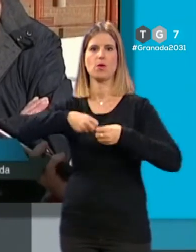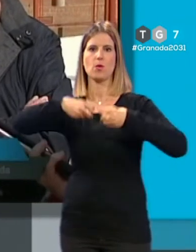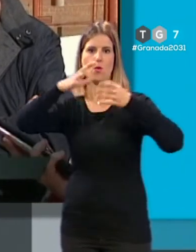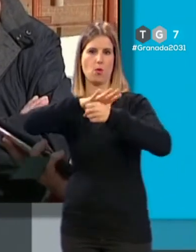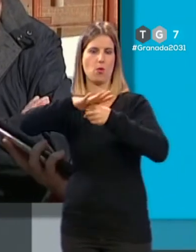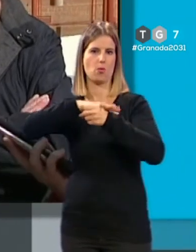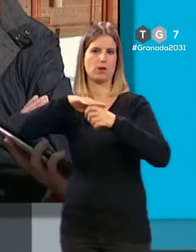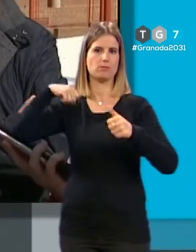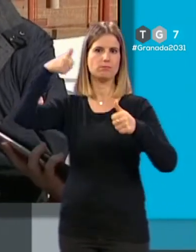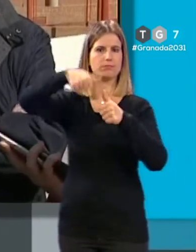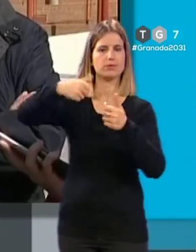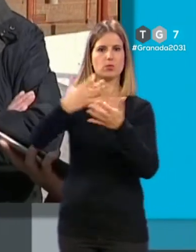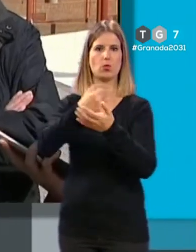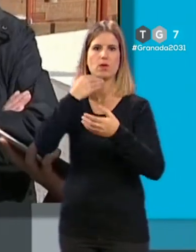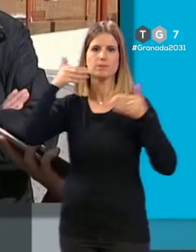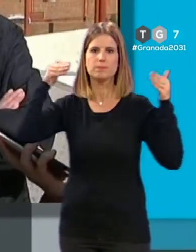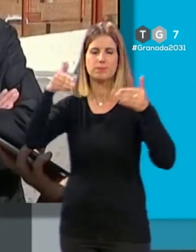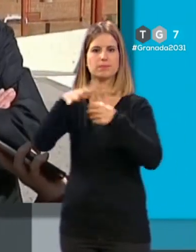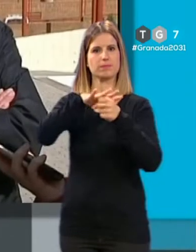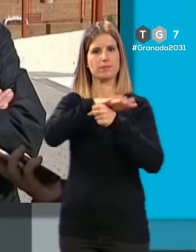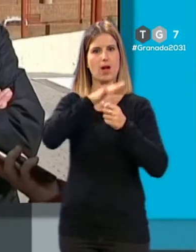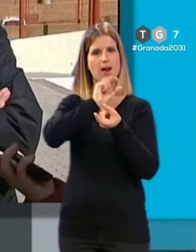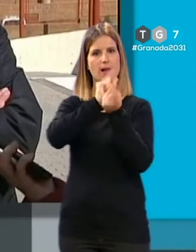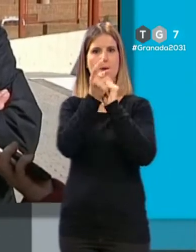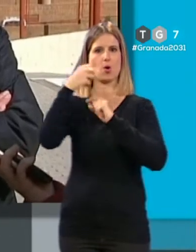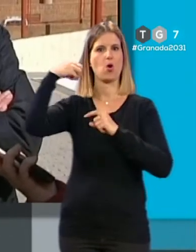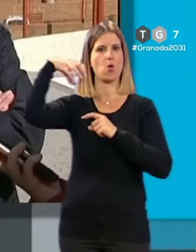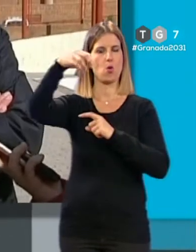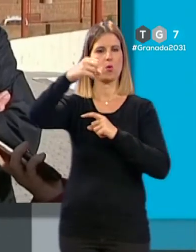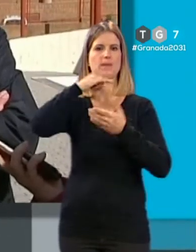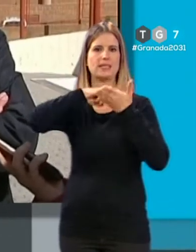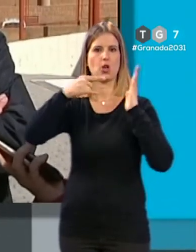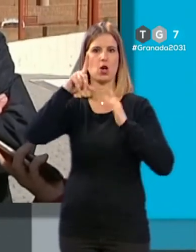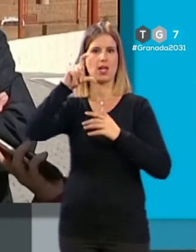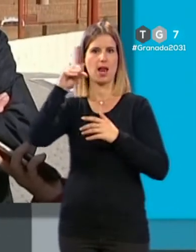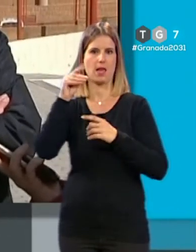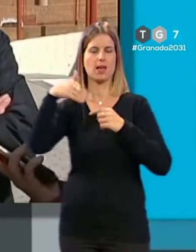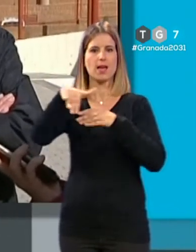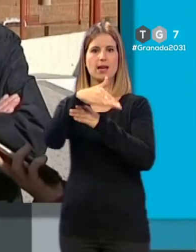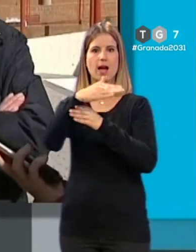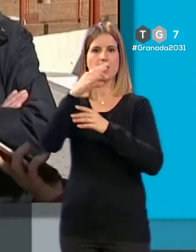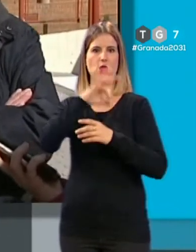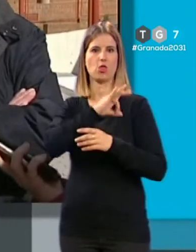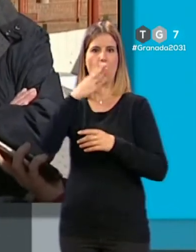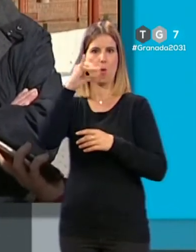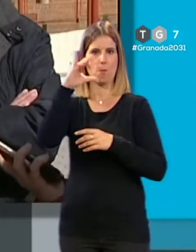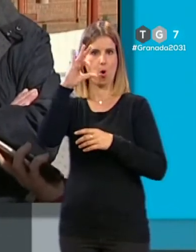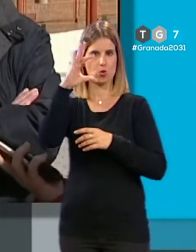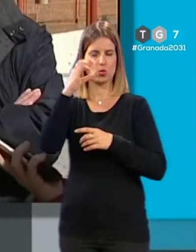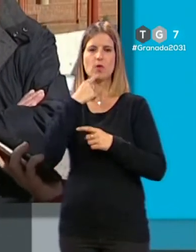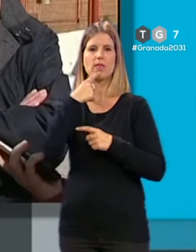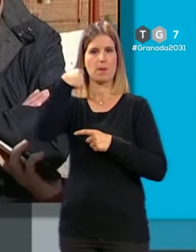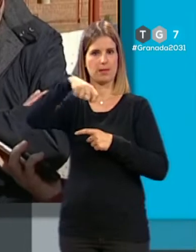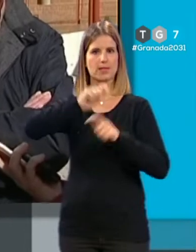como venimos actuando en casi todos los barrios, pues vamos a hacer un cambio de luminaria, tecnología LED en la calle Don Bosco, como apuntaba el presidente de la